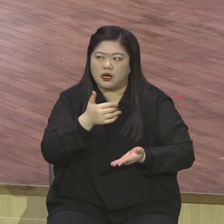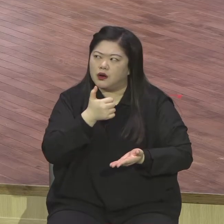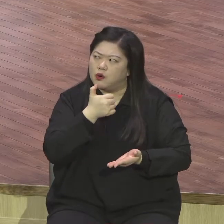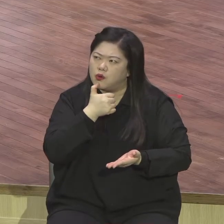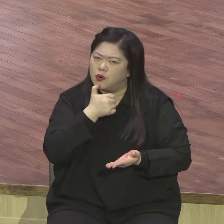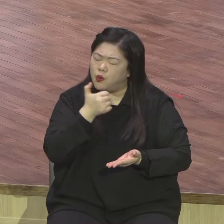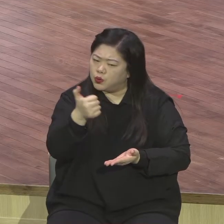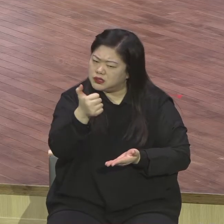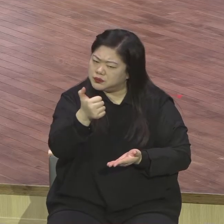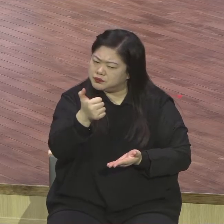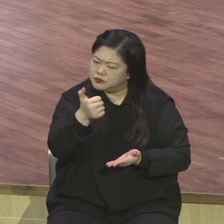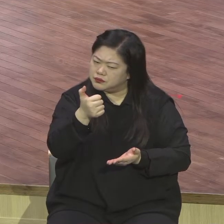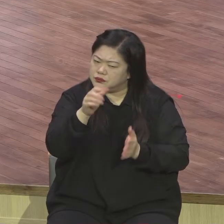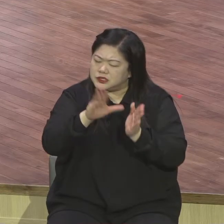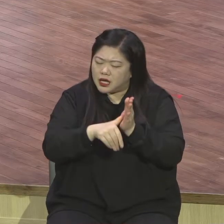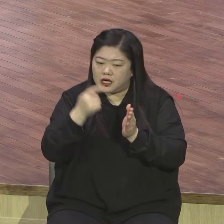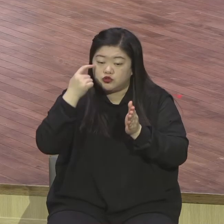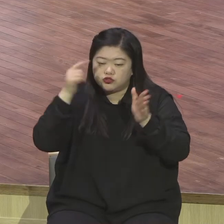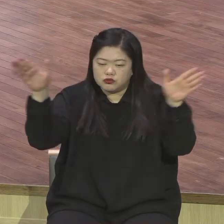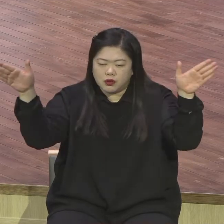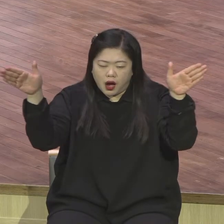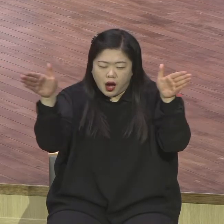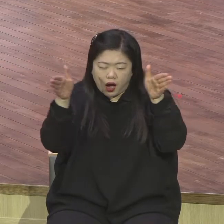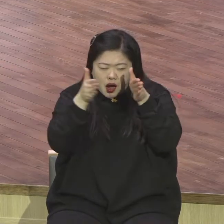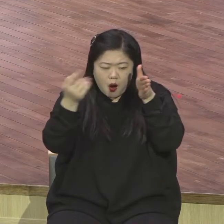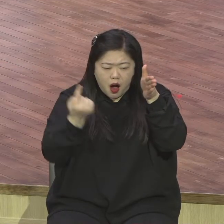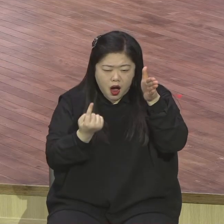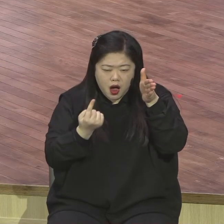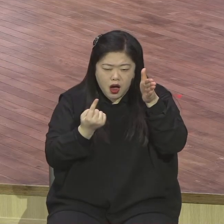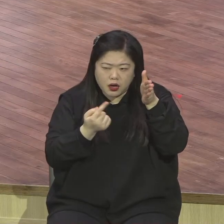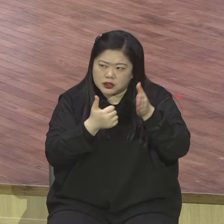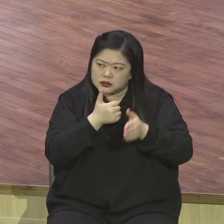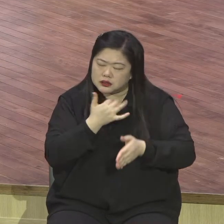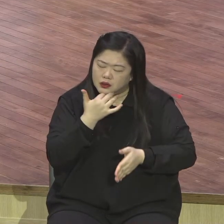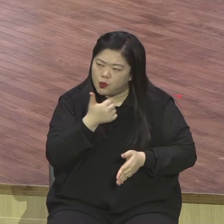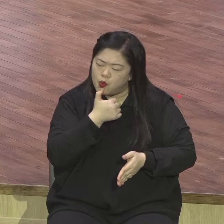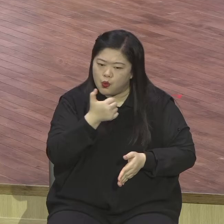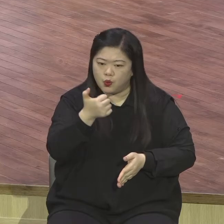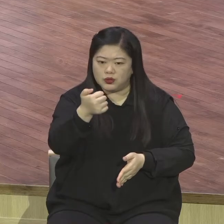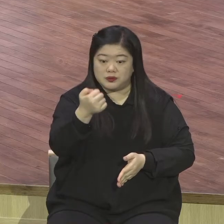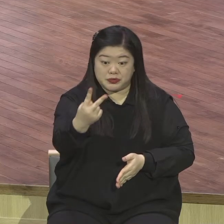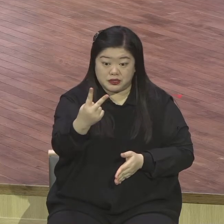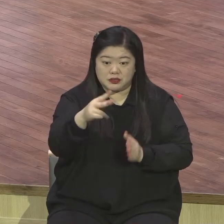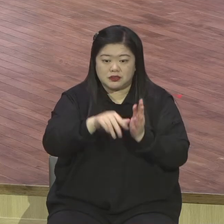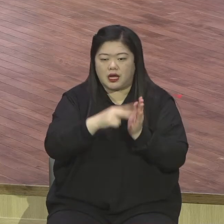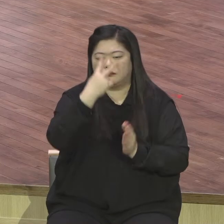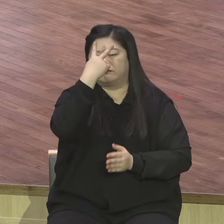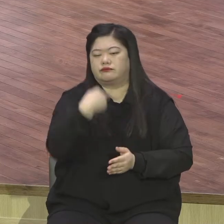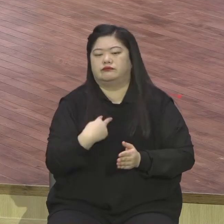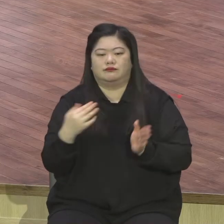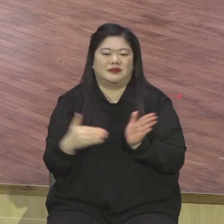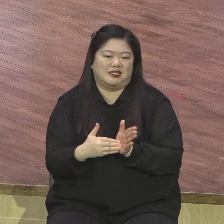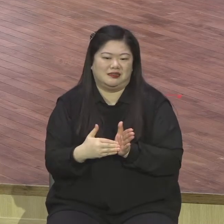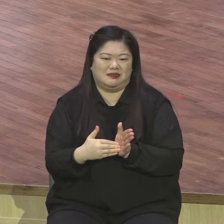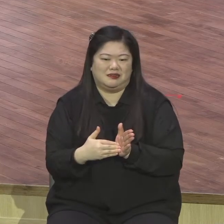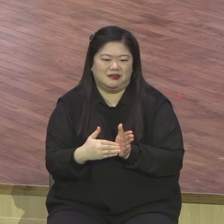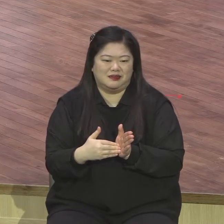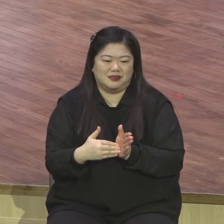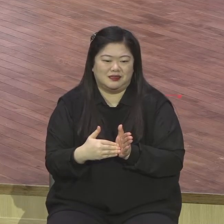때 완전히 시력 상실해서 소경이 되었습니다 맹인이 되었습니다 그런데 이 그런 상황